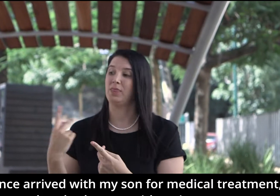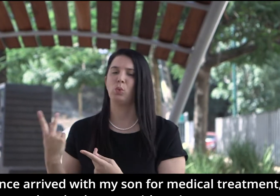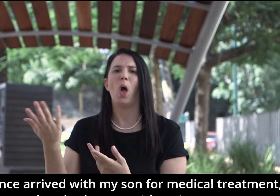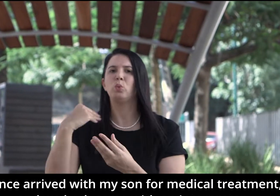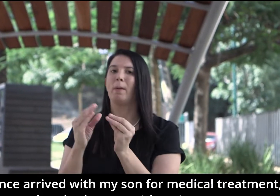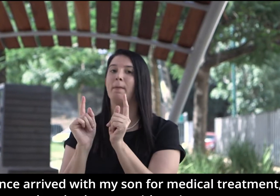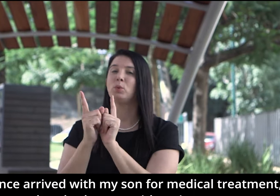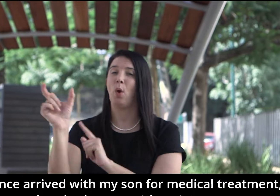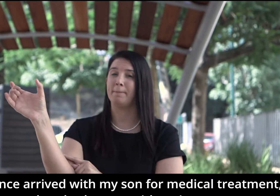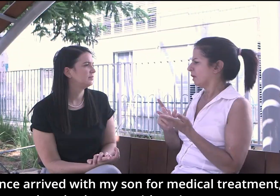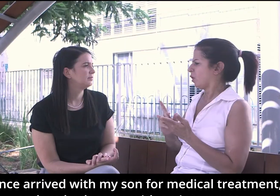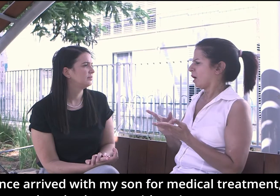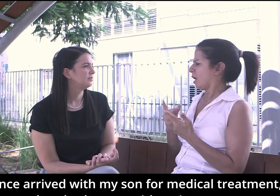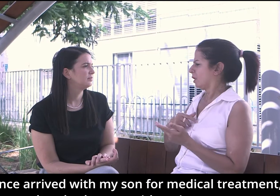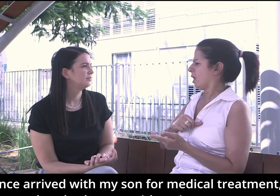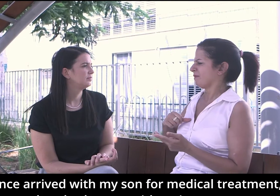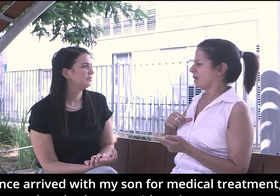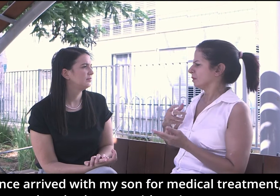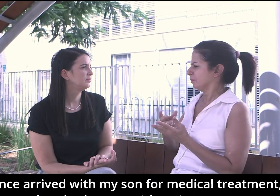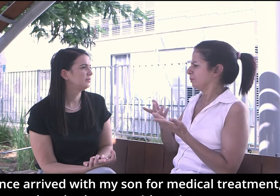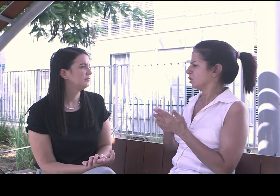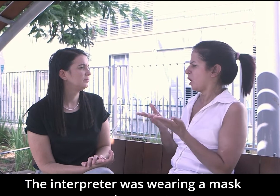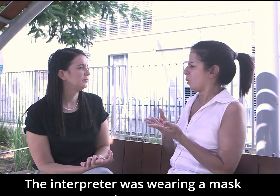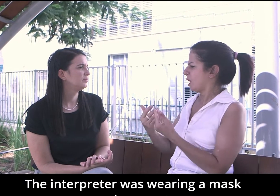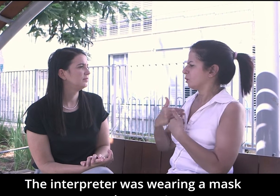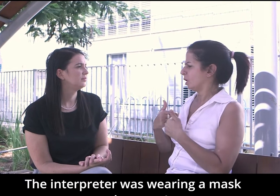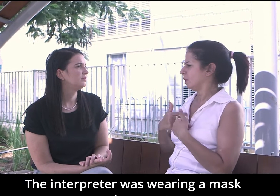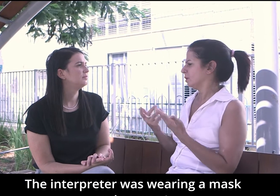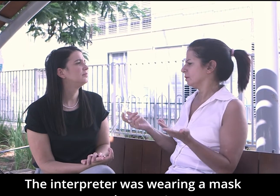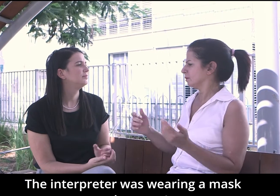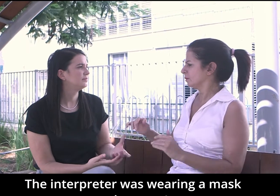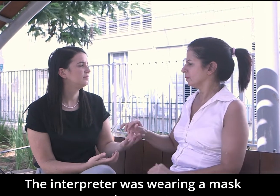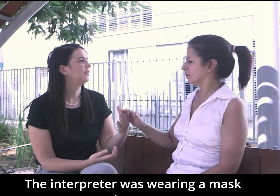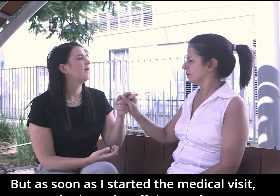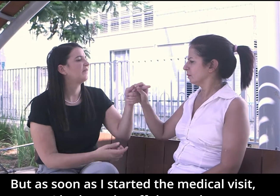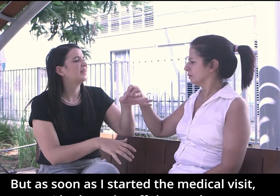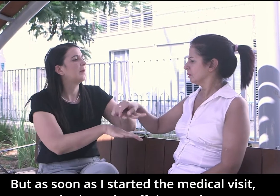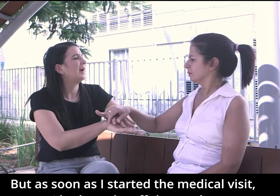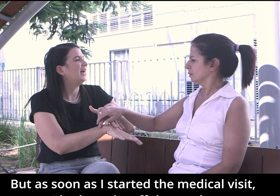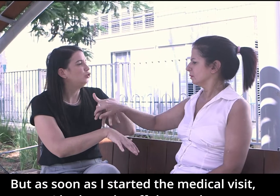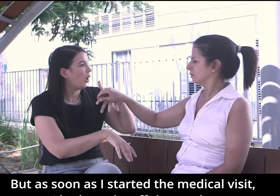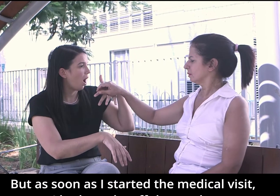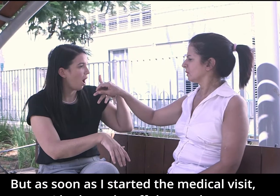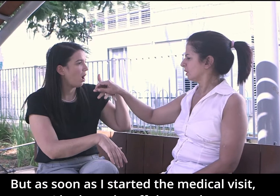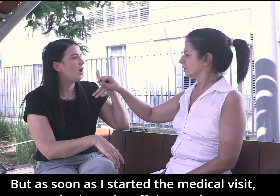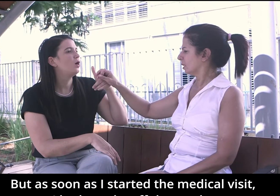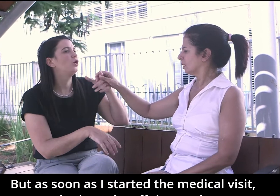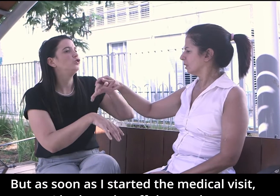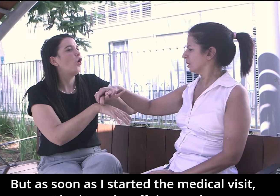כשהגעתי שנינו באנו עם מתורגמנית היינו מתורגמנית הייתה עם מסכה וגם אני אבל ברגע שנכנסתי לטיפול הרפואי אני